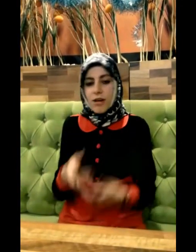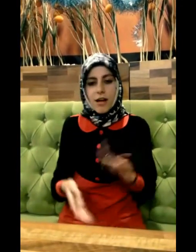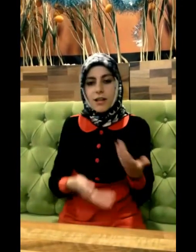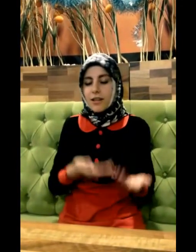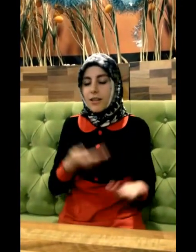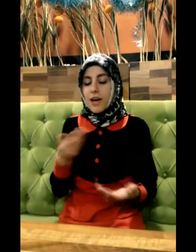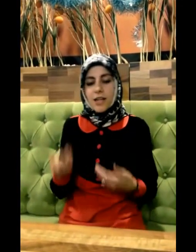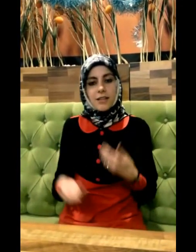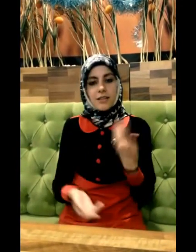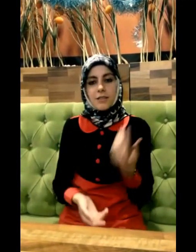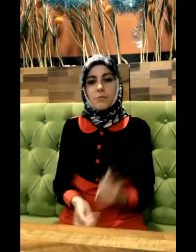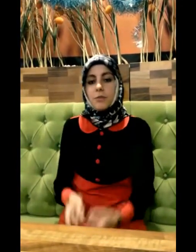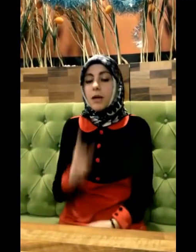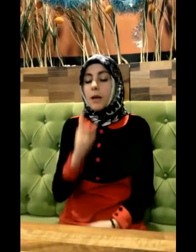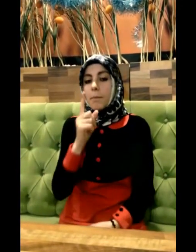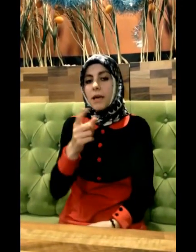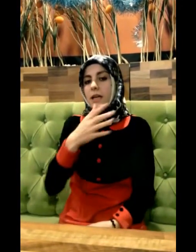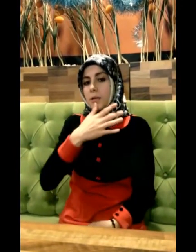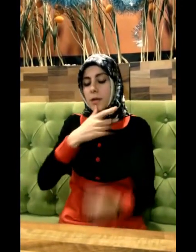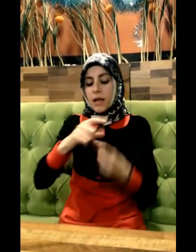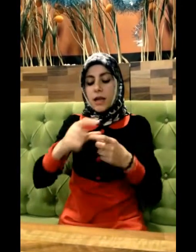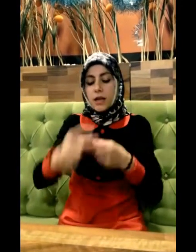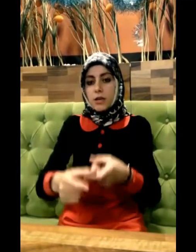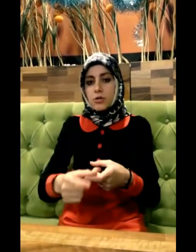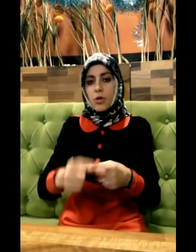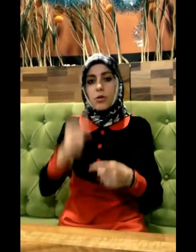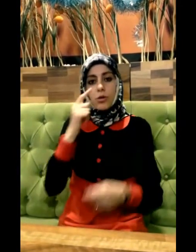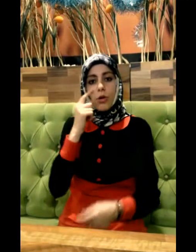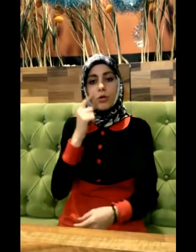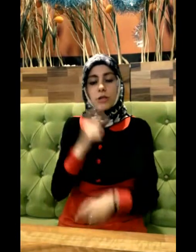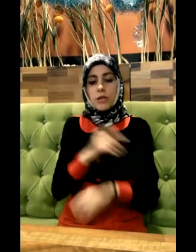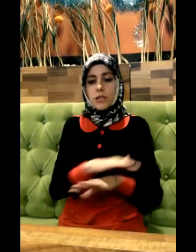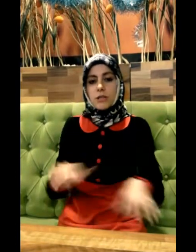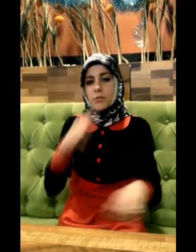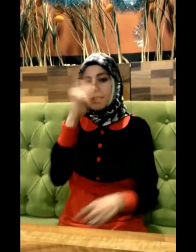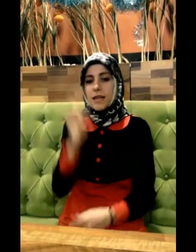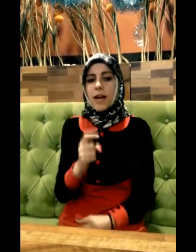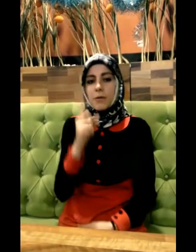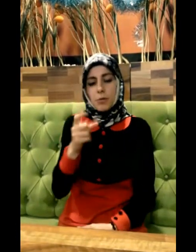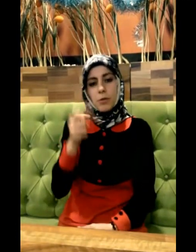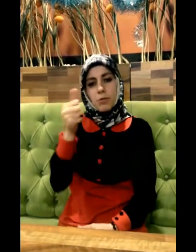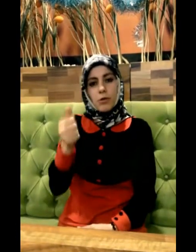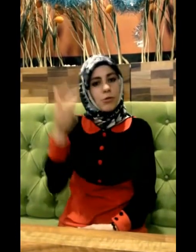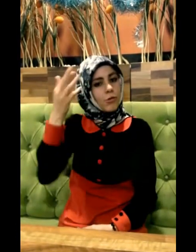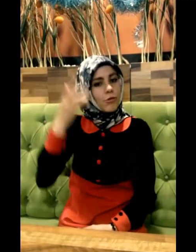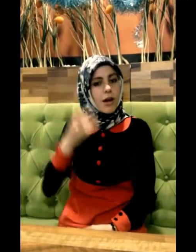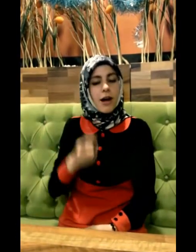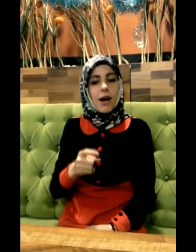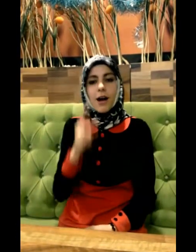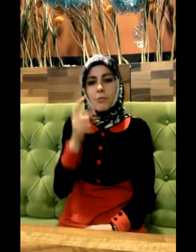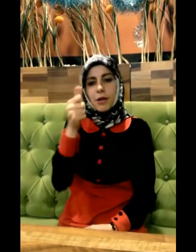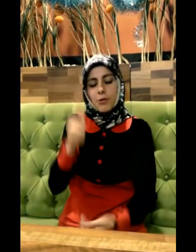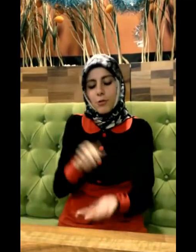anlattım. Birbirini sor, gözyaşı biter mi, bir gün akar, bir gün